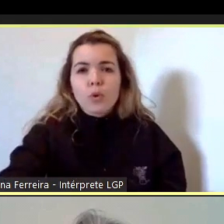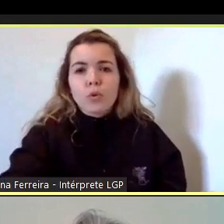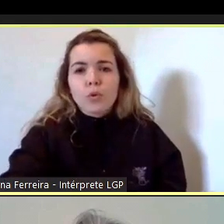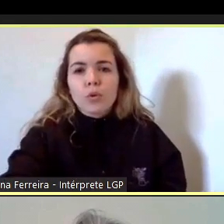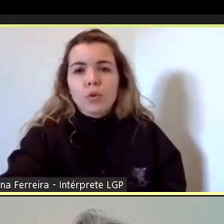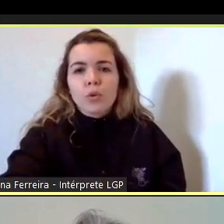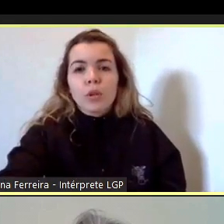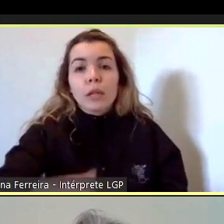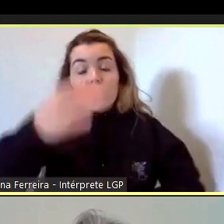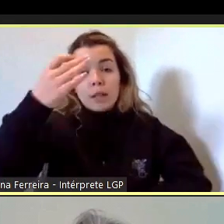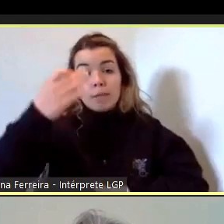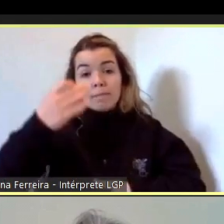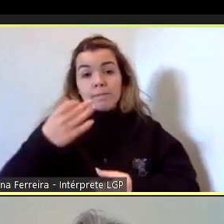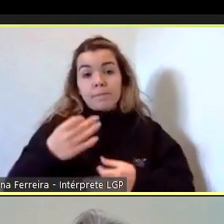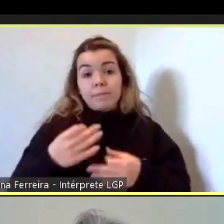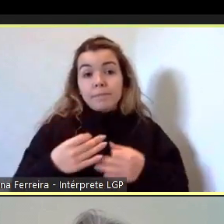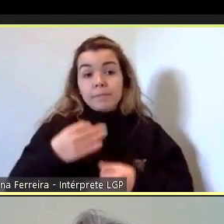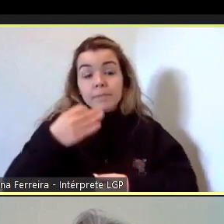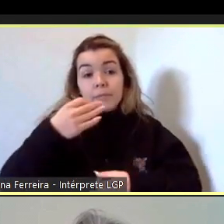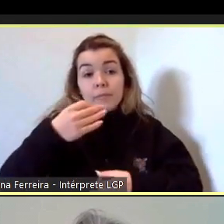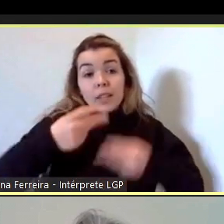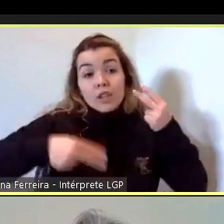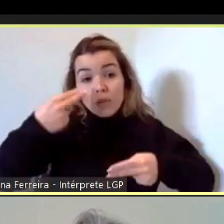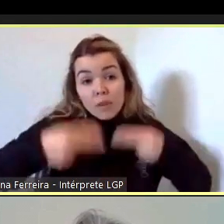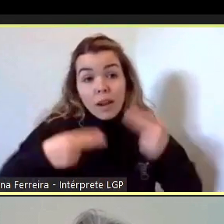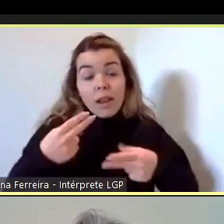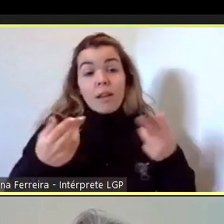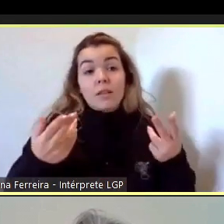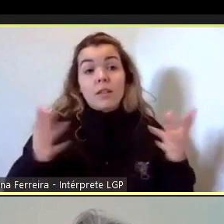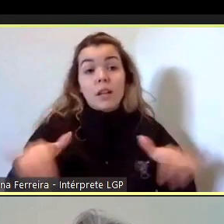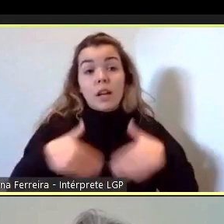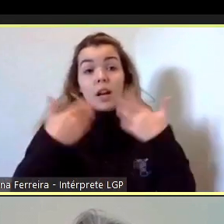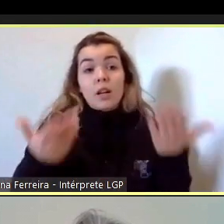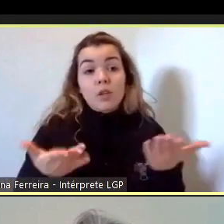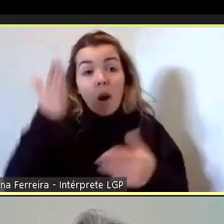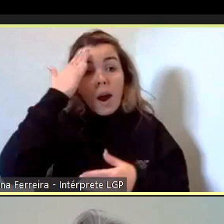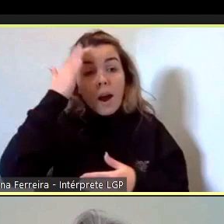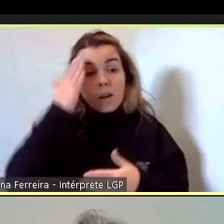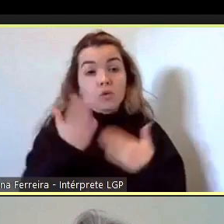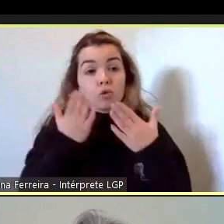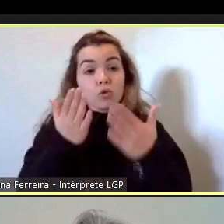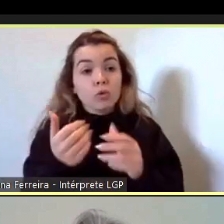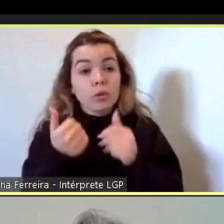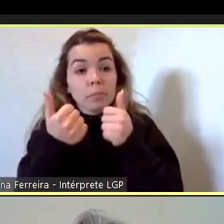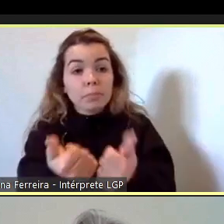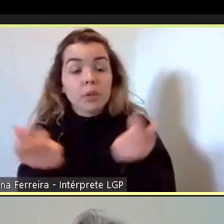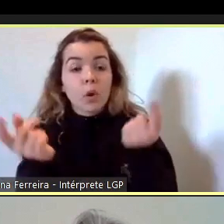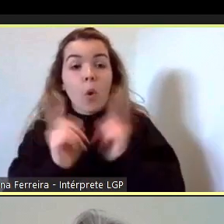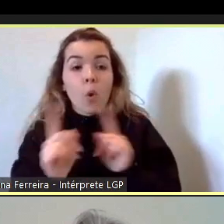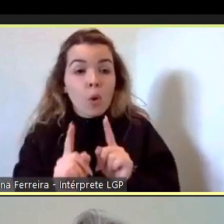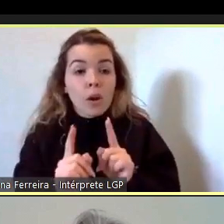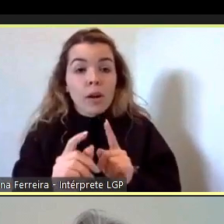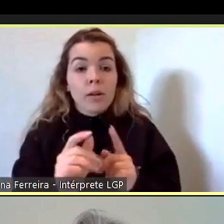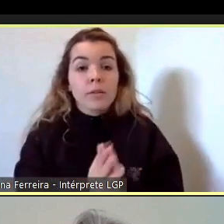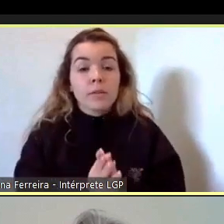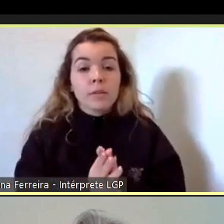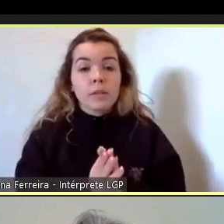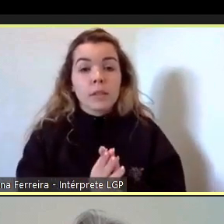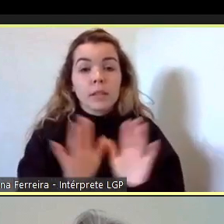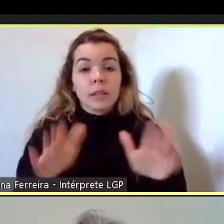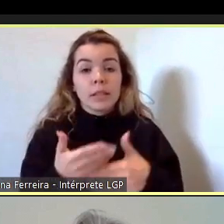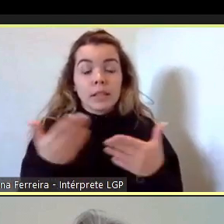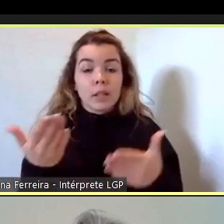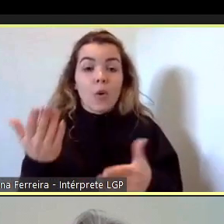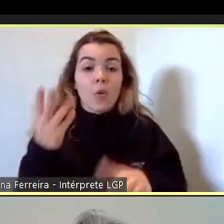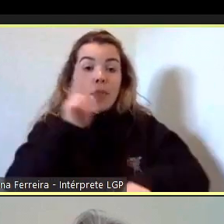naquilo que essa associação faz e uma segunda questão é se alguma vez fez contactos institucionais com a AT Regional a Direção de Finanças de